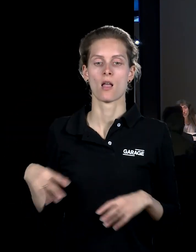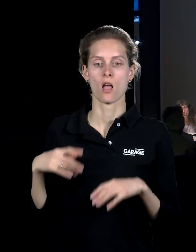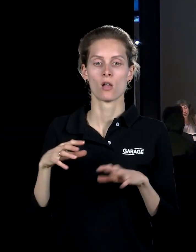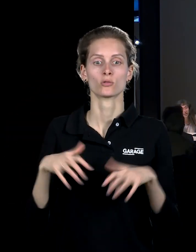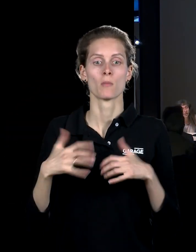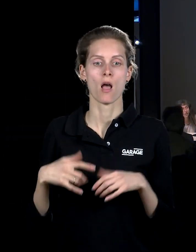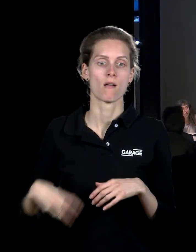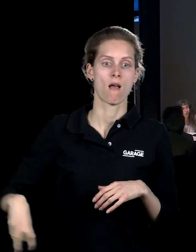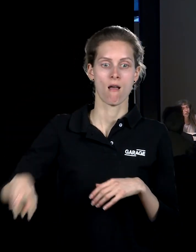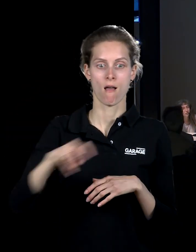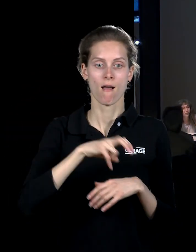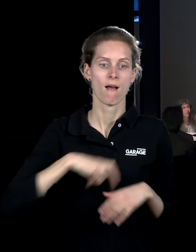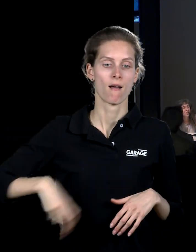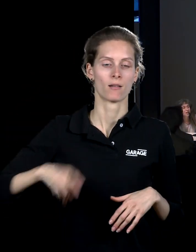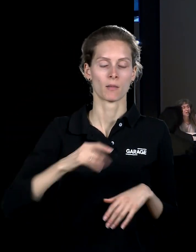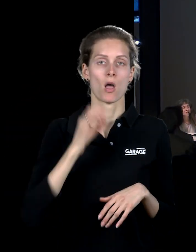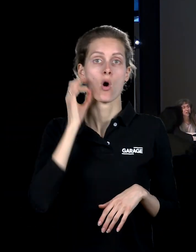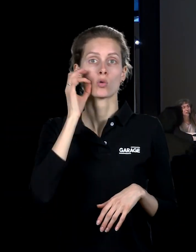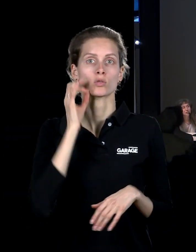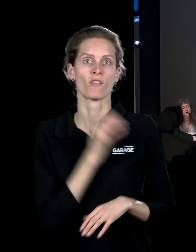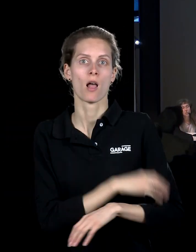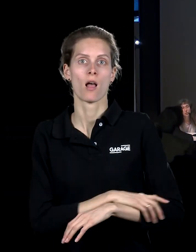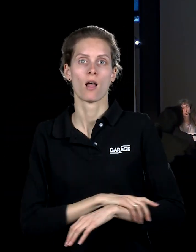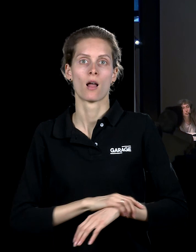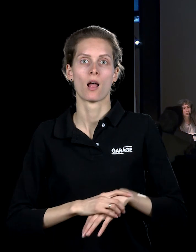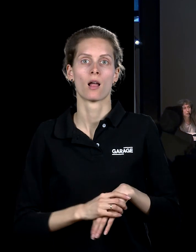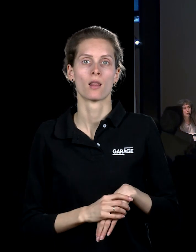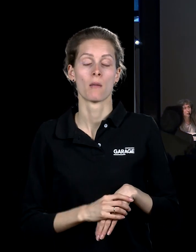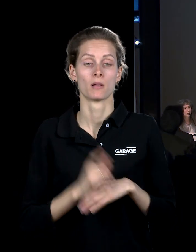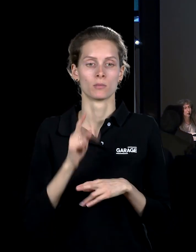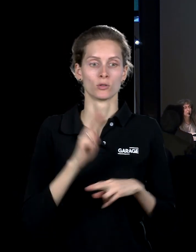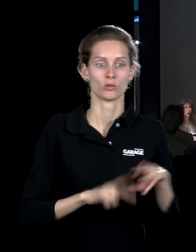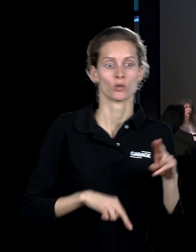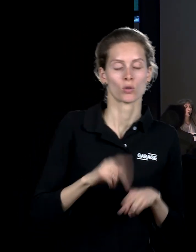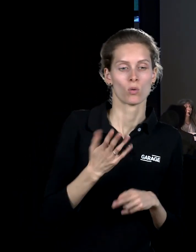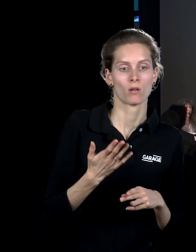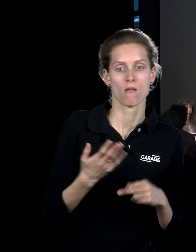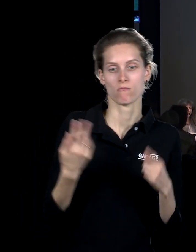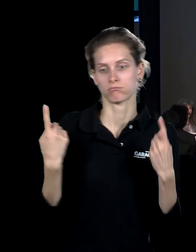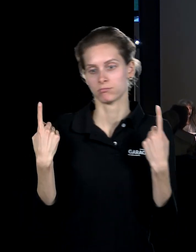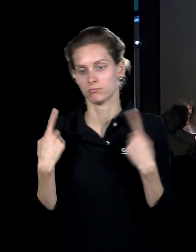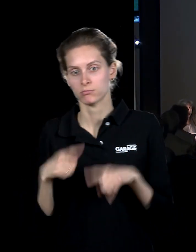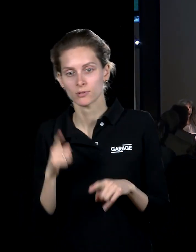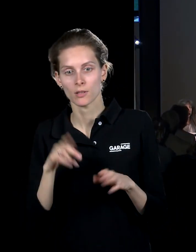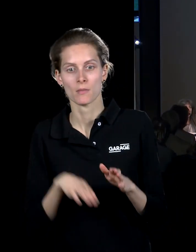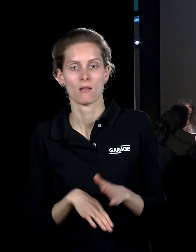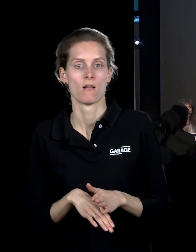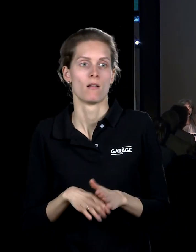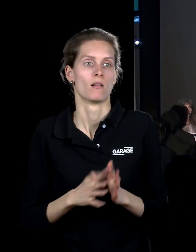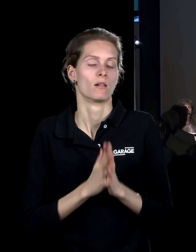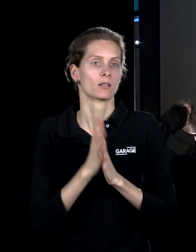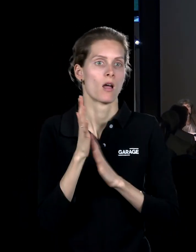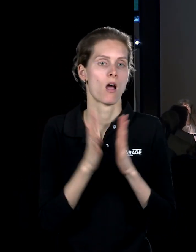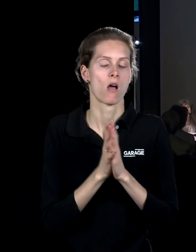лапой, которая там постоянно существовала, где идет какая-то то ли стройка, то ли разруха, где растут издающие